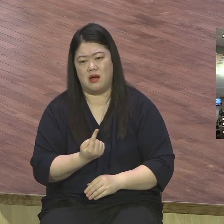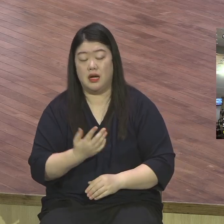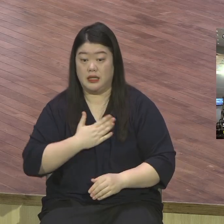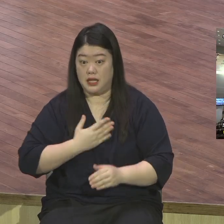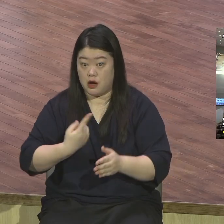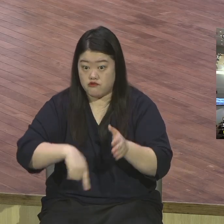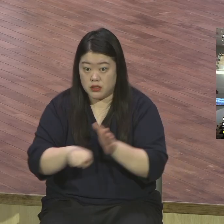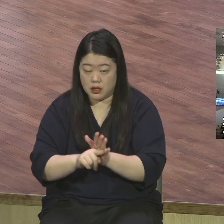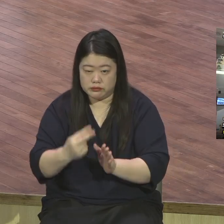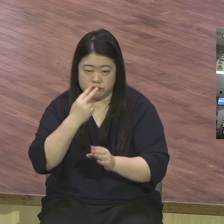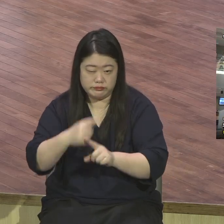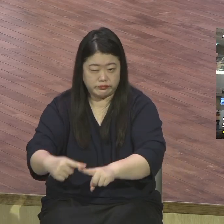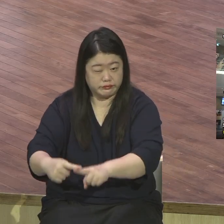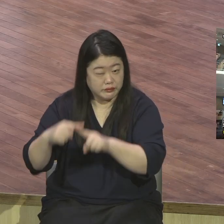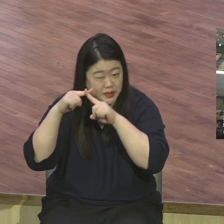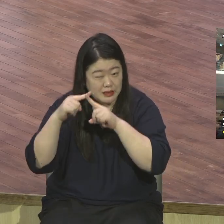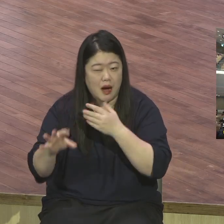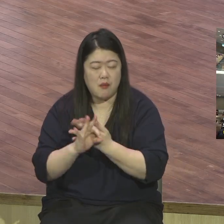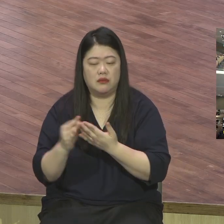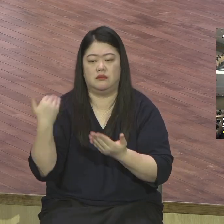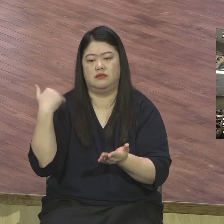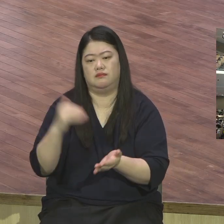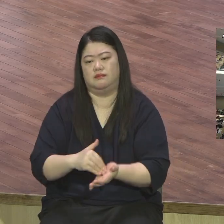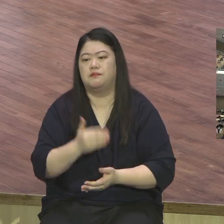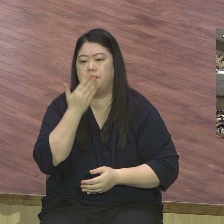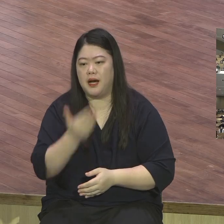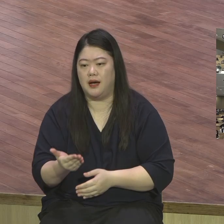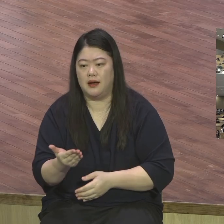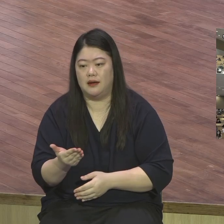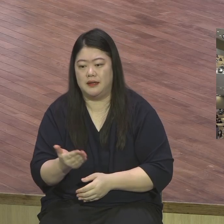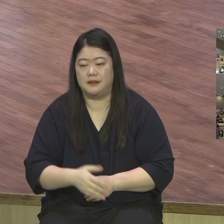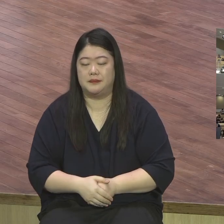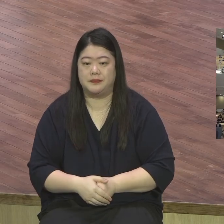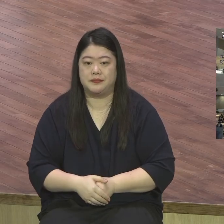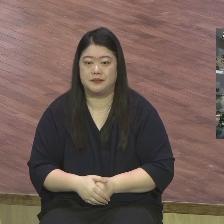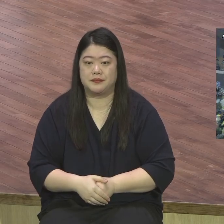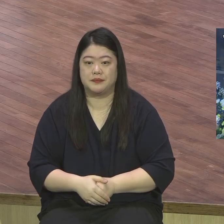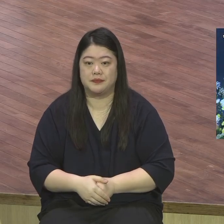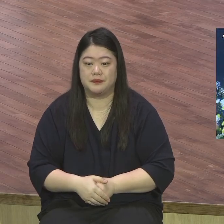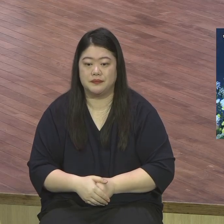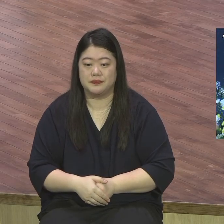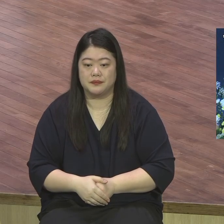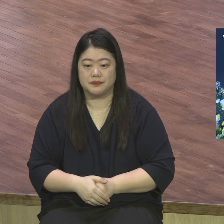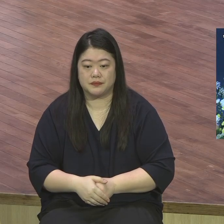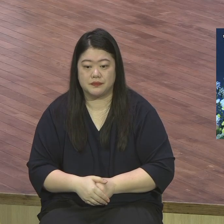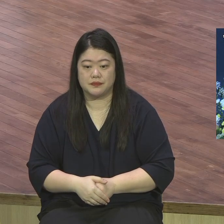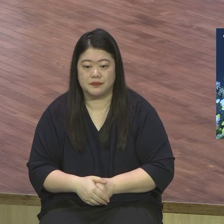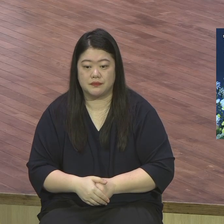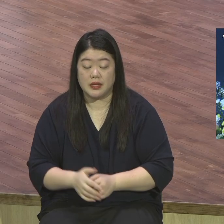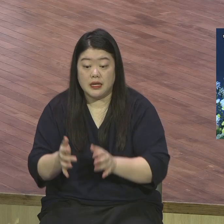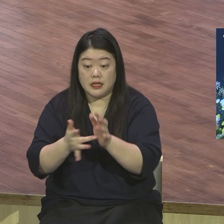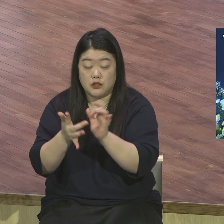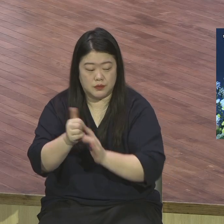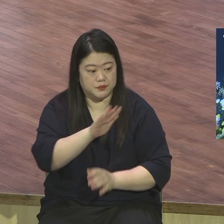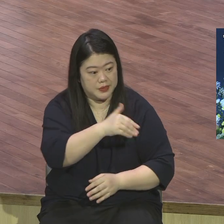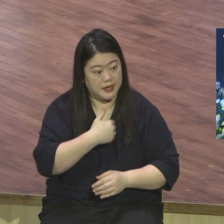목숨 이러면 자절이라 예수님께서 십자가 대속과 부활을 언급하신 후에 제자들에게